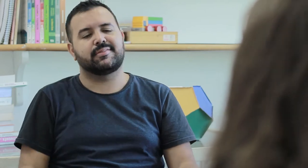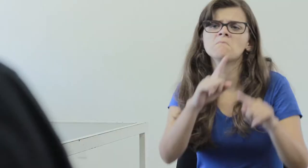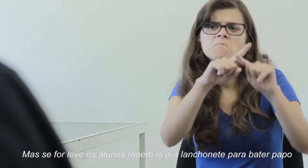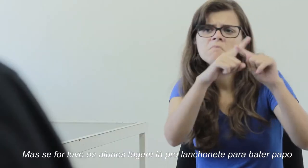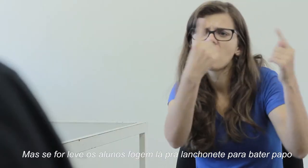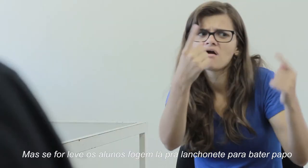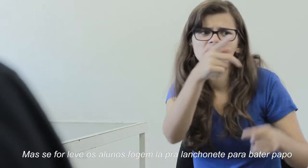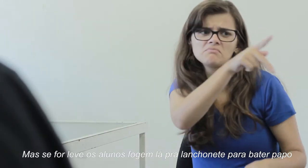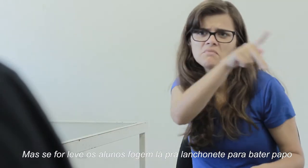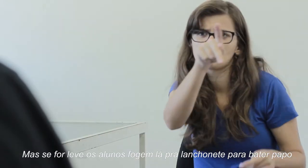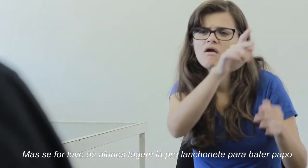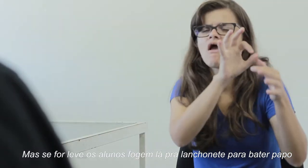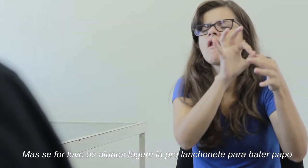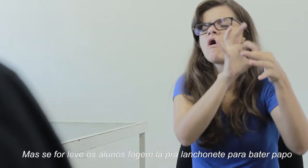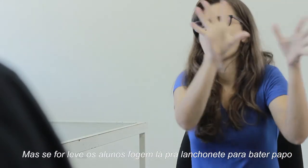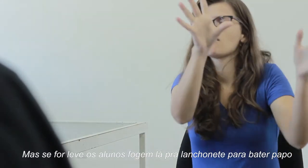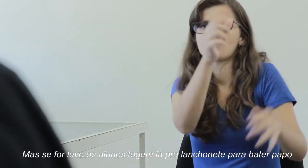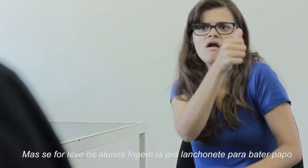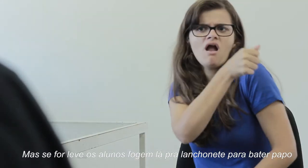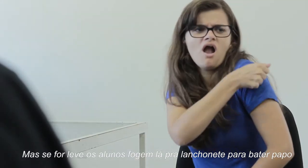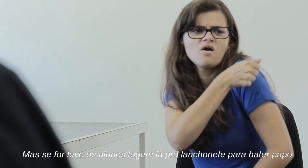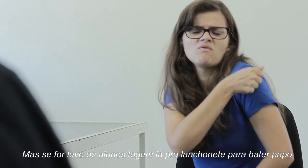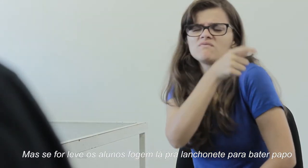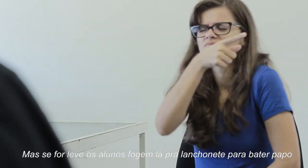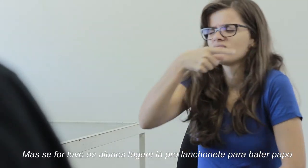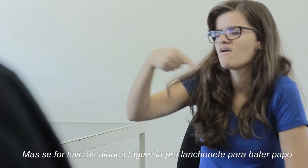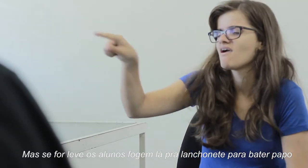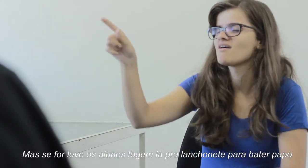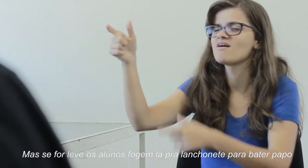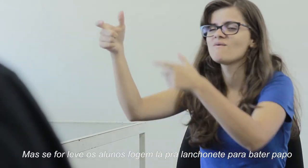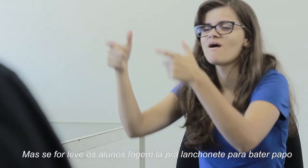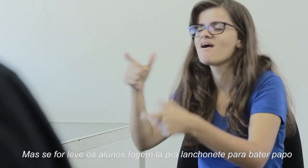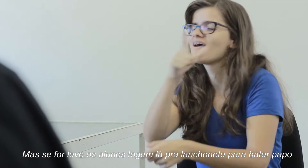Mas se for leve, eles podem ir lá para o lanchonete para bater papo.